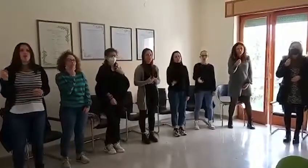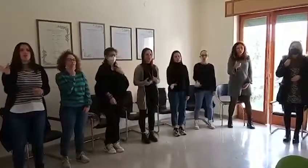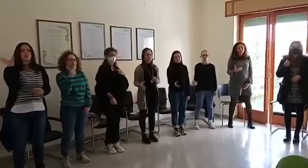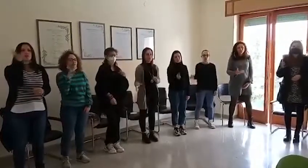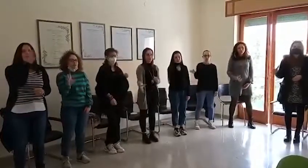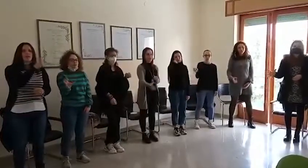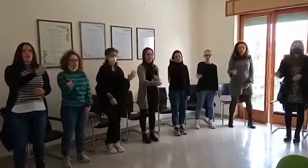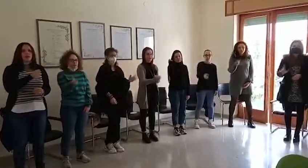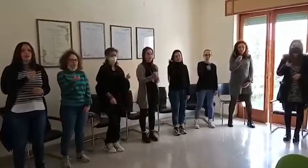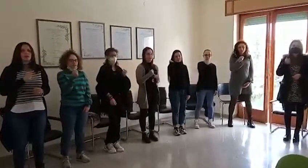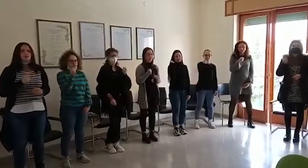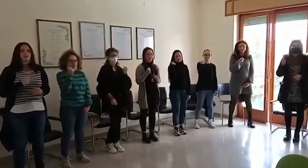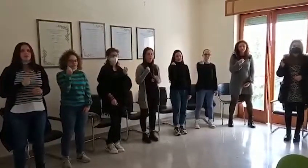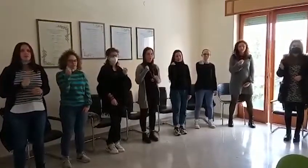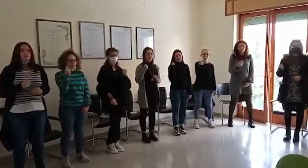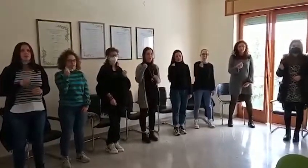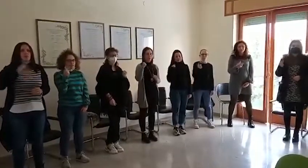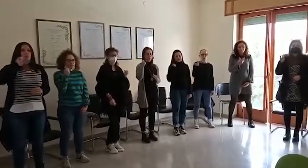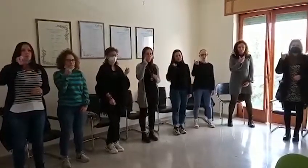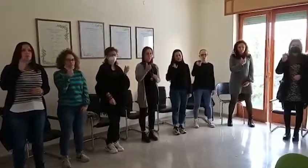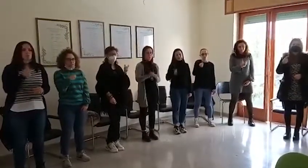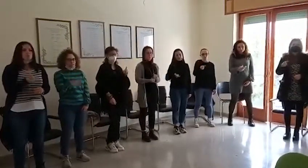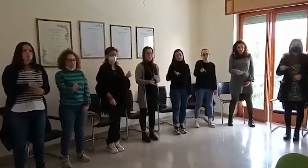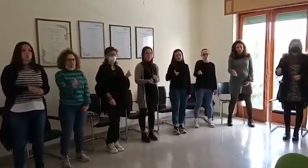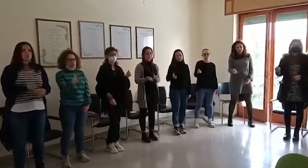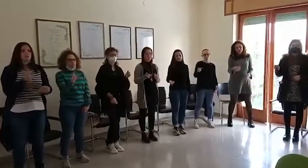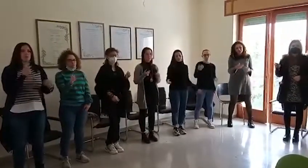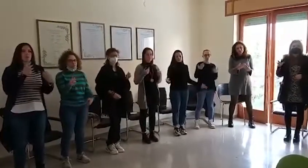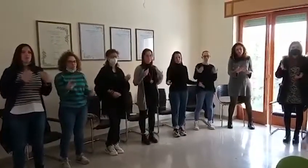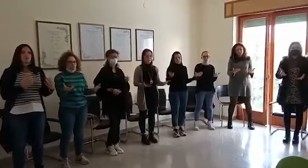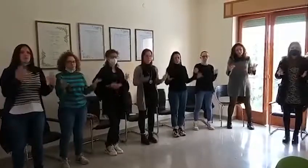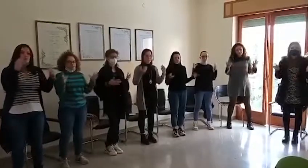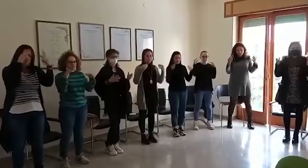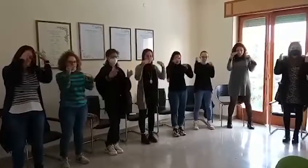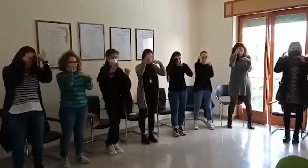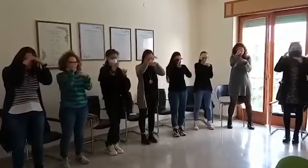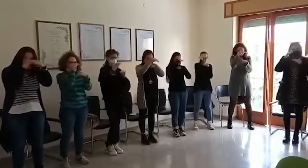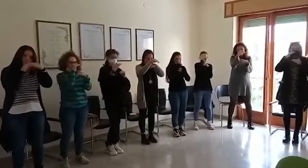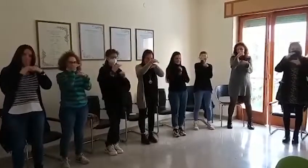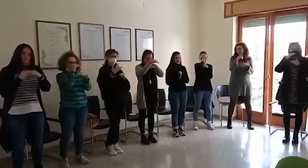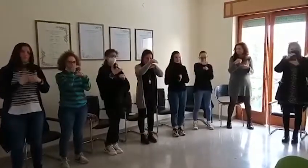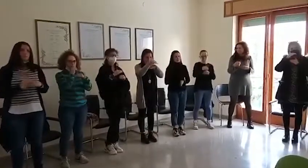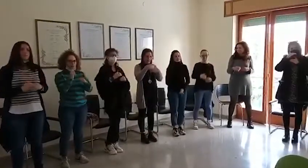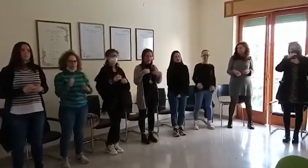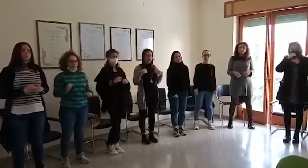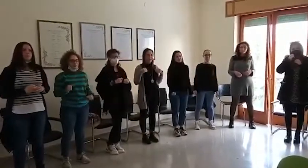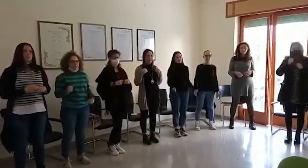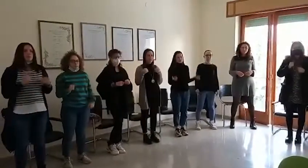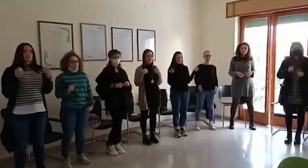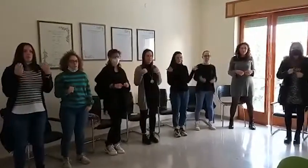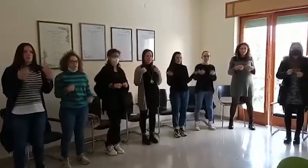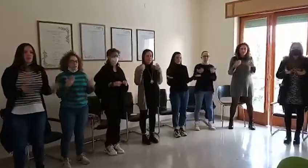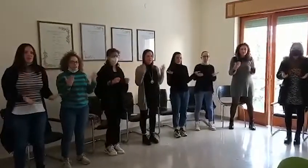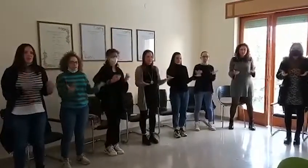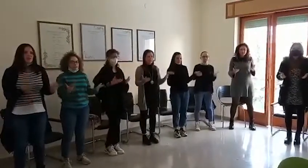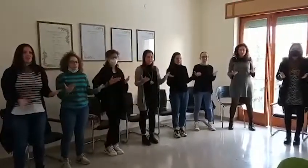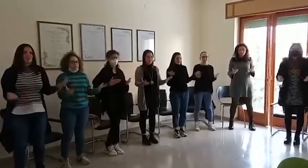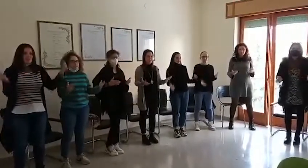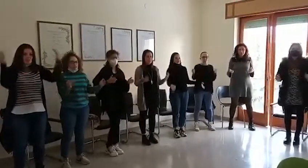Voglio trovare un senso a questa sera, anche se questa